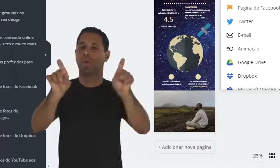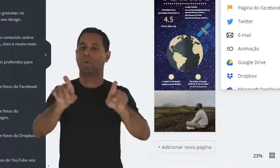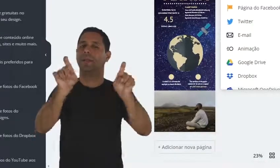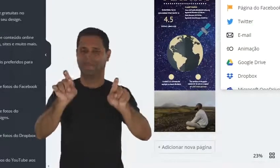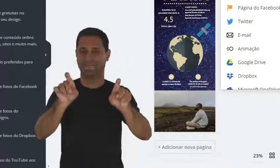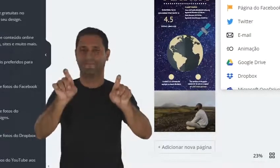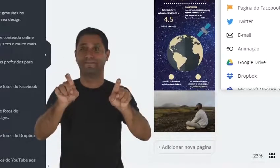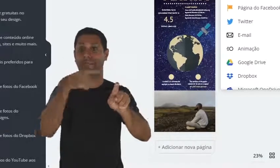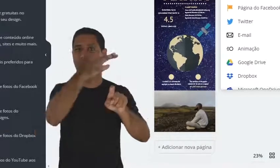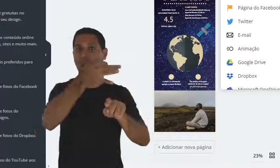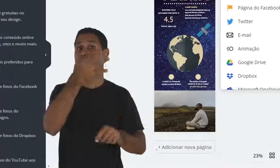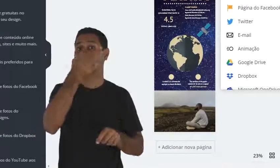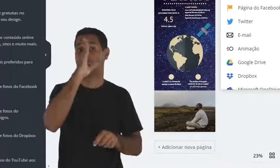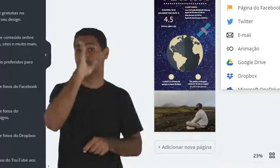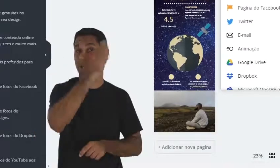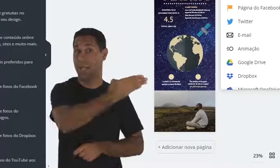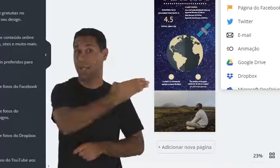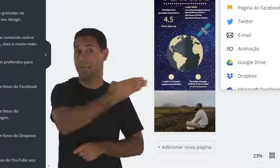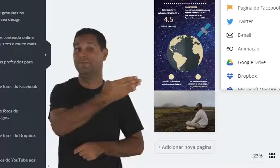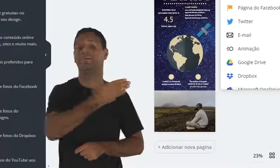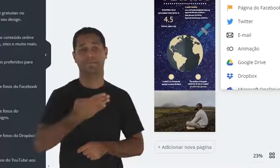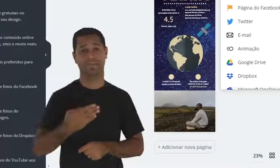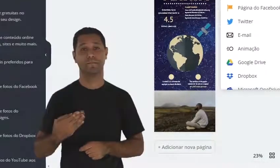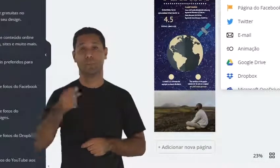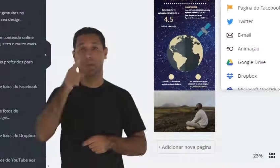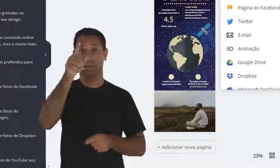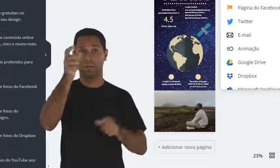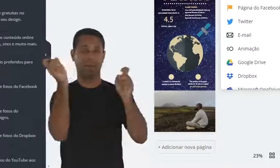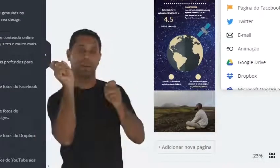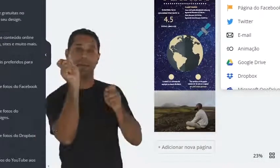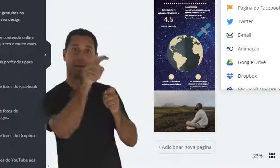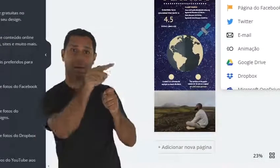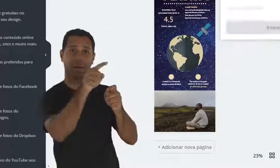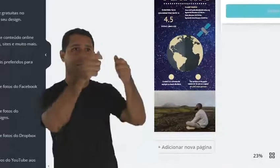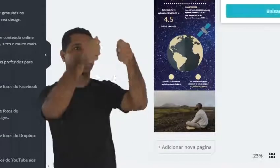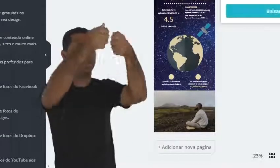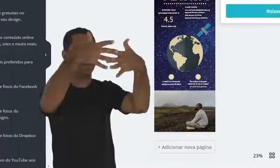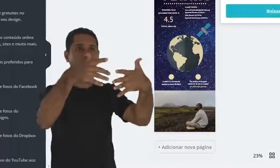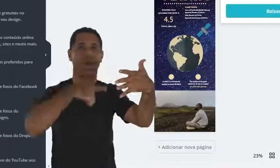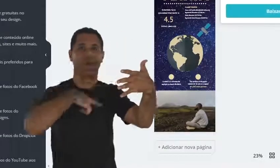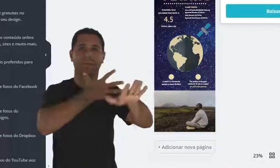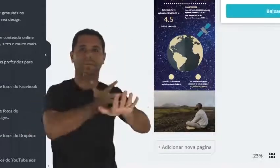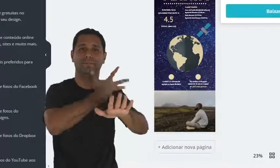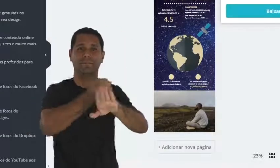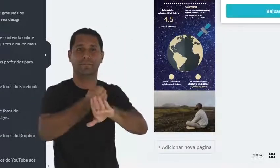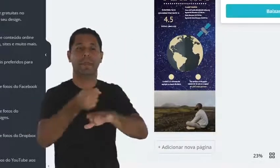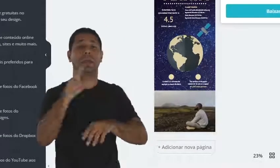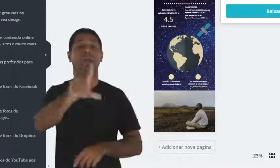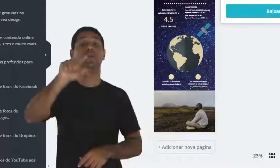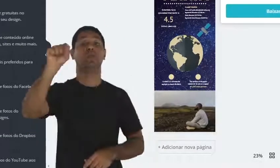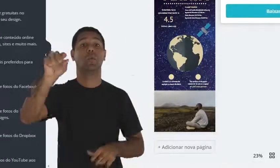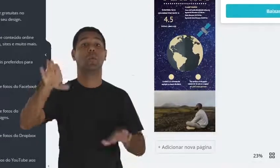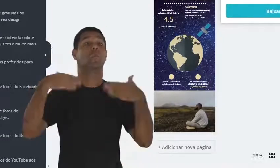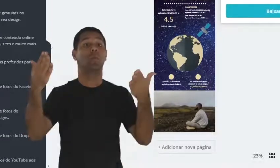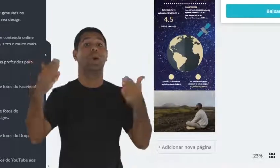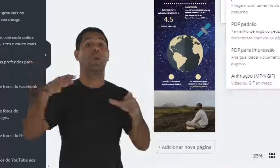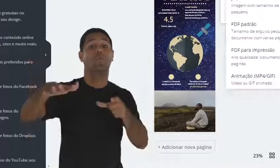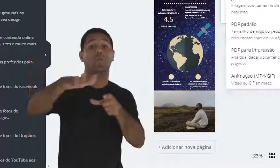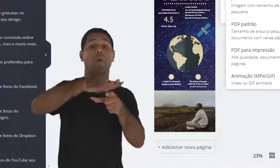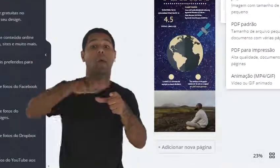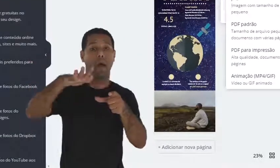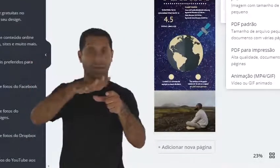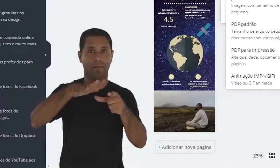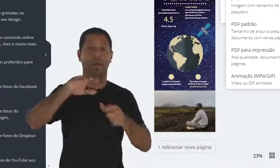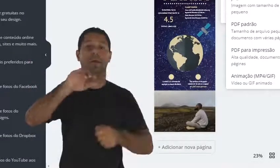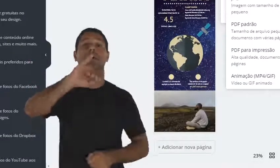seu computador. Que é até o que ele coloca como sugestão. Então, clique em baixar. Ele vai falar qual o formato.